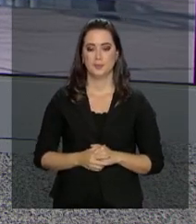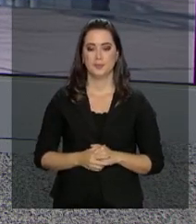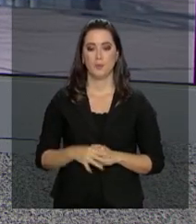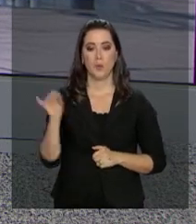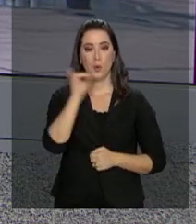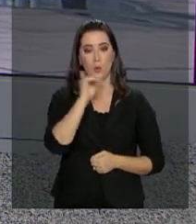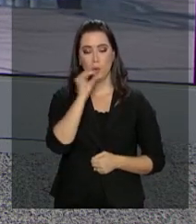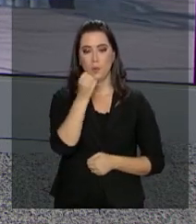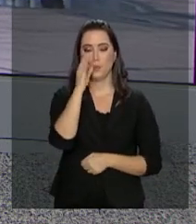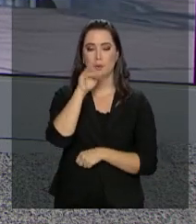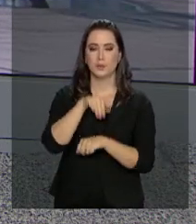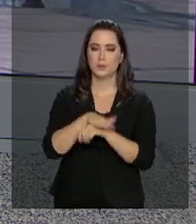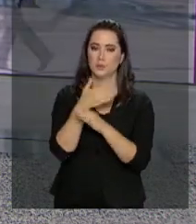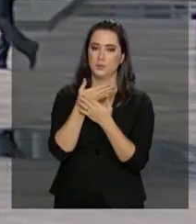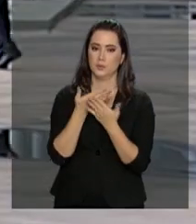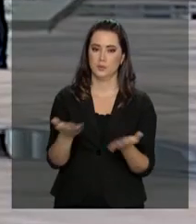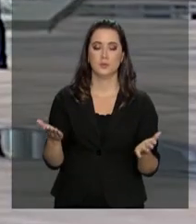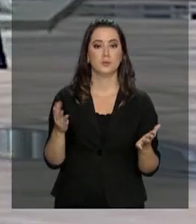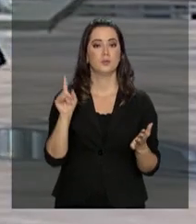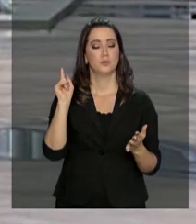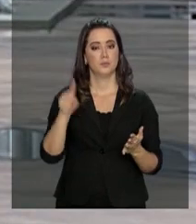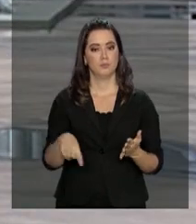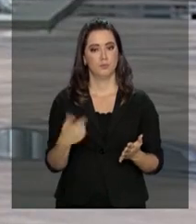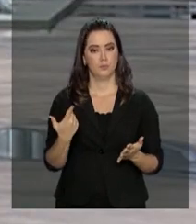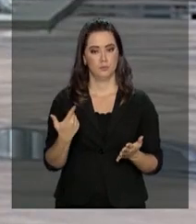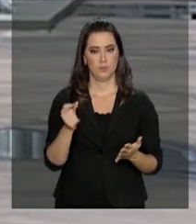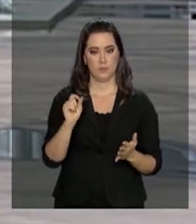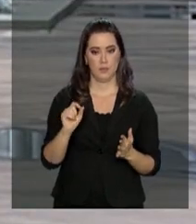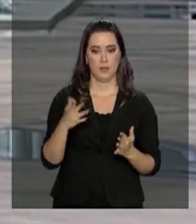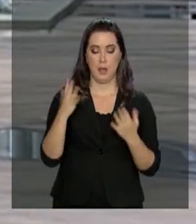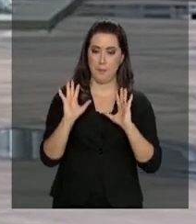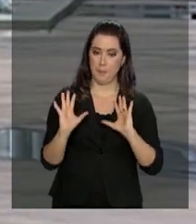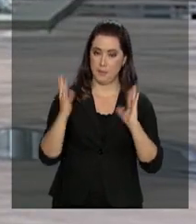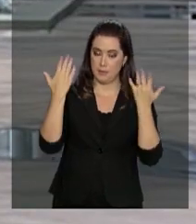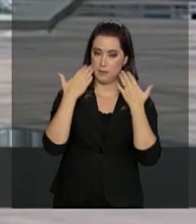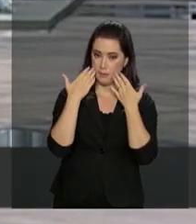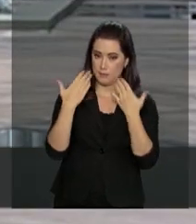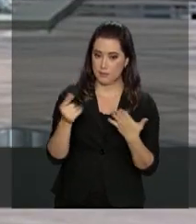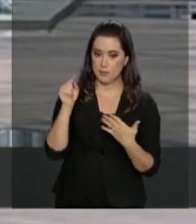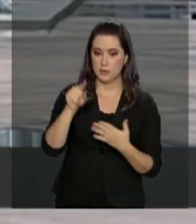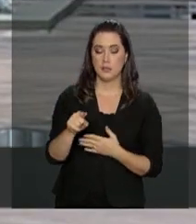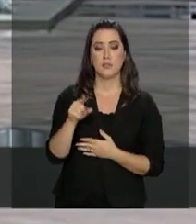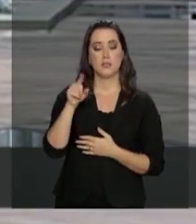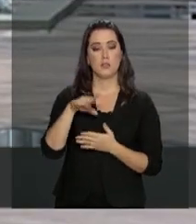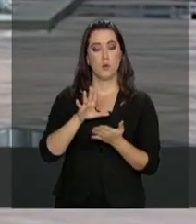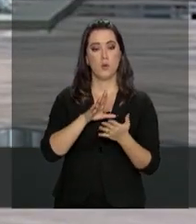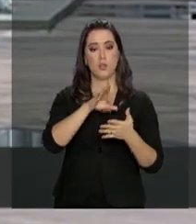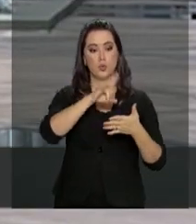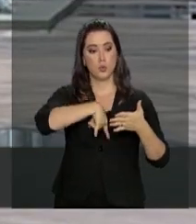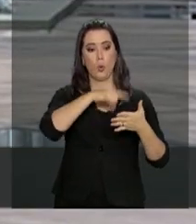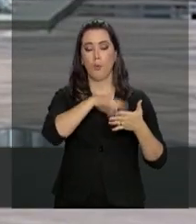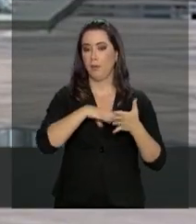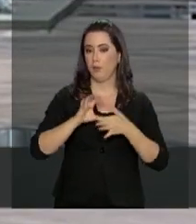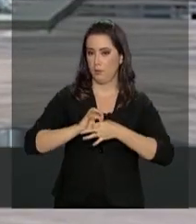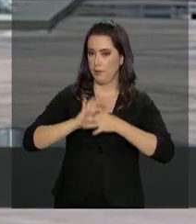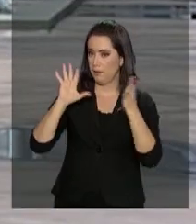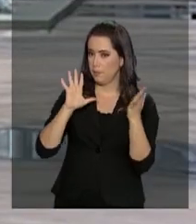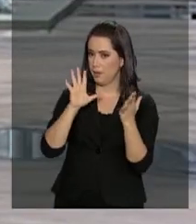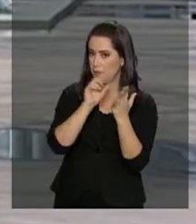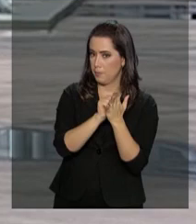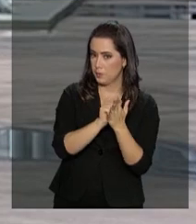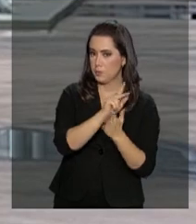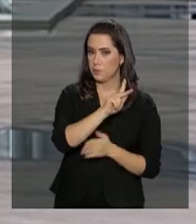Oi Alessandra, boa noite para você, boa noite a todos. A sessão solene de diplomação de Jair Bolsonaro, presidente